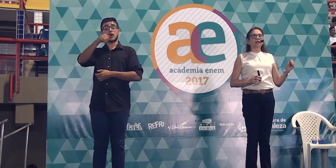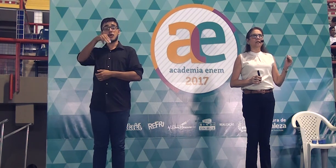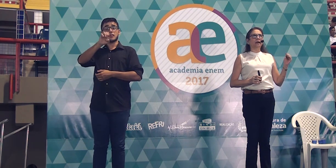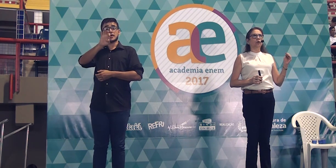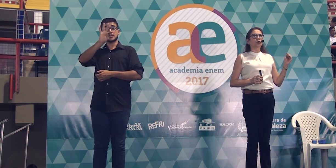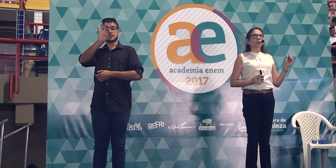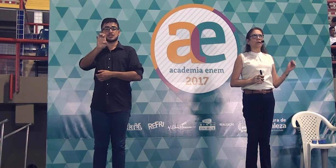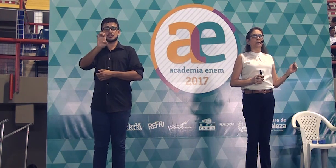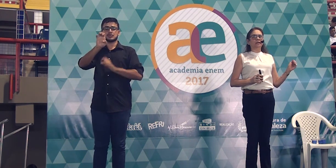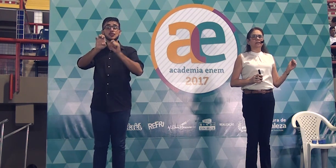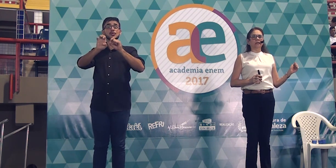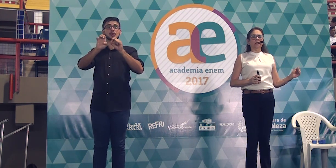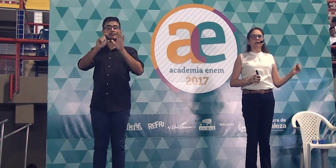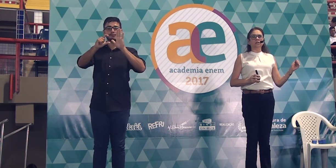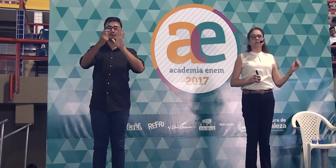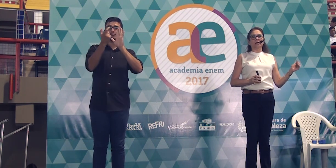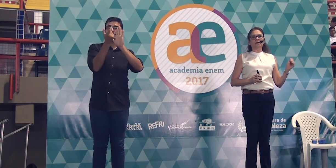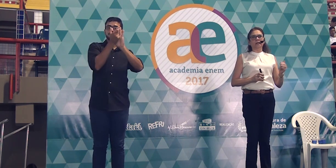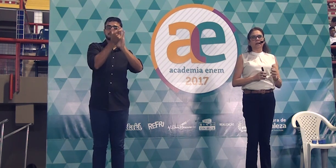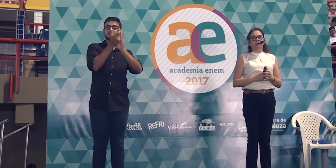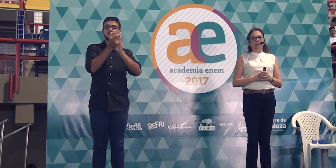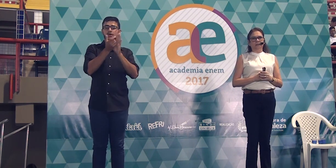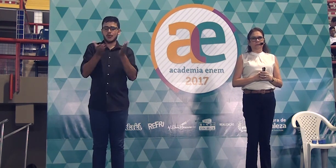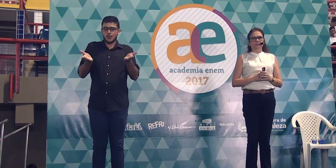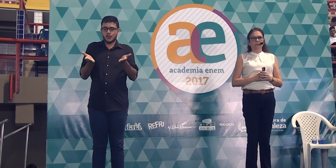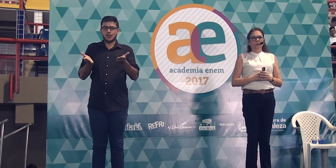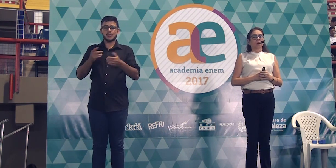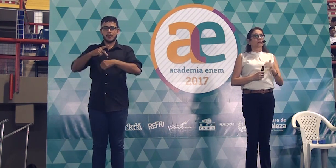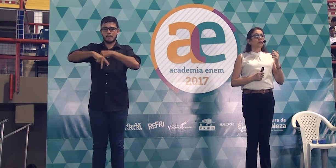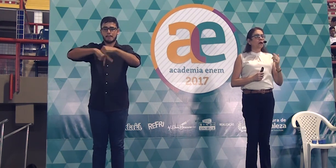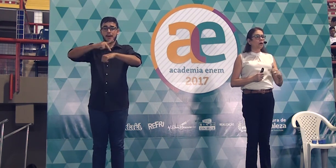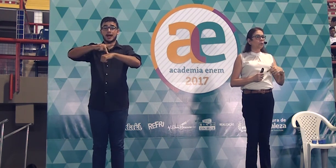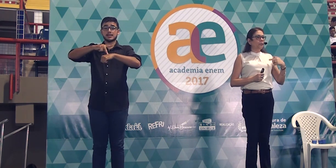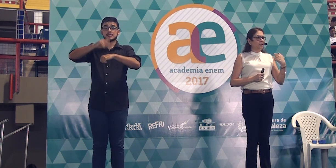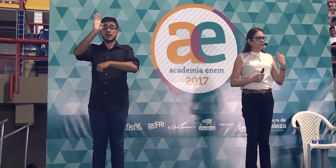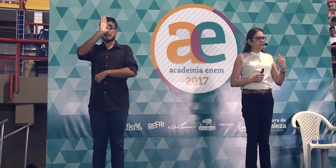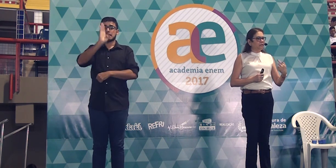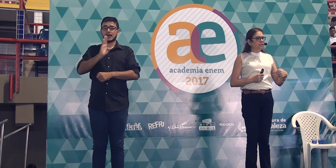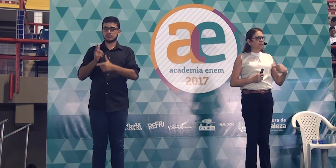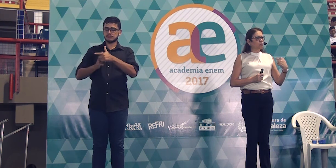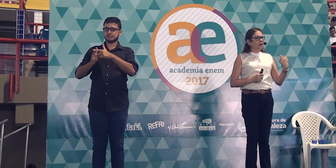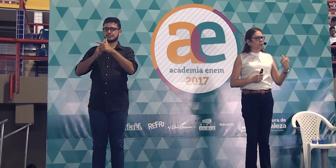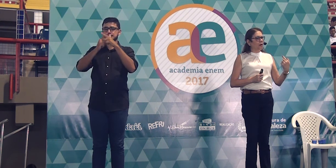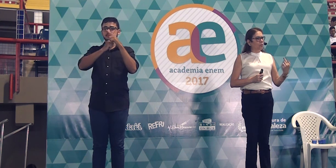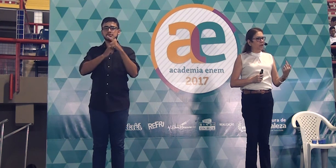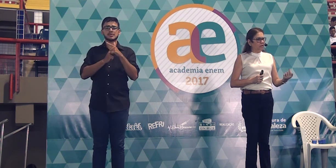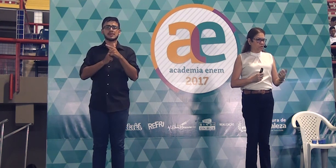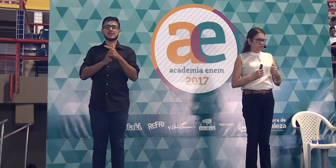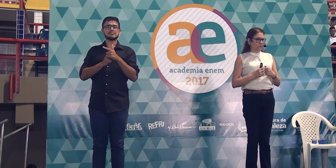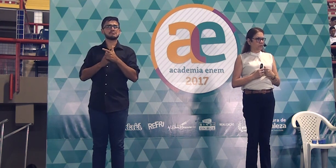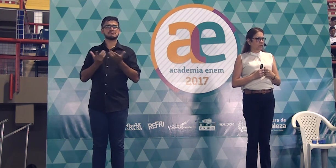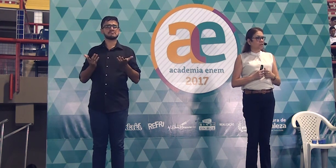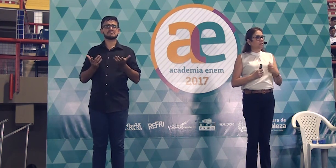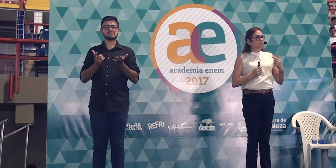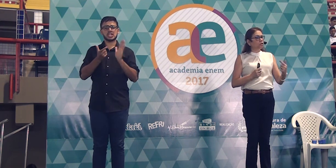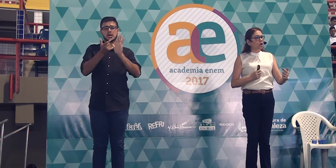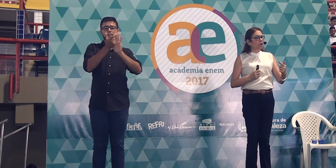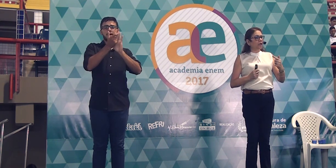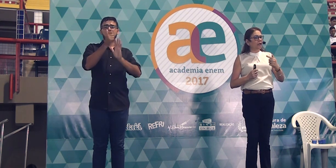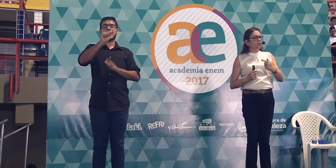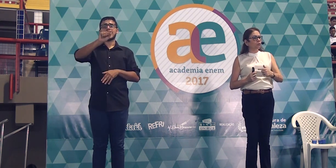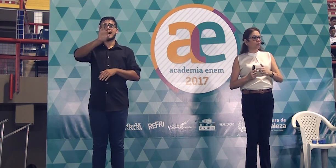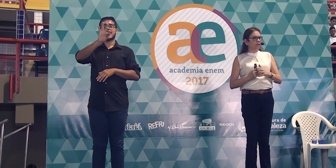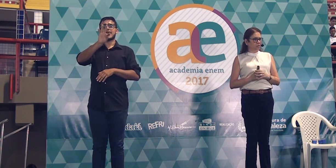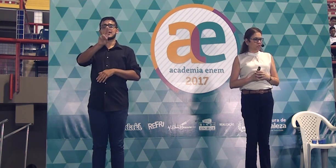da economia brasileira está delicada. Não precisa do atualmente, se